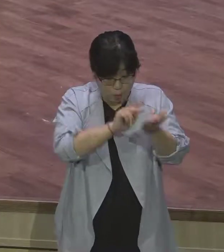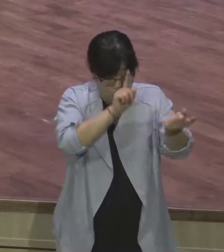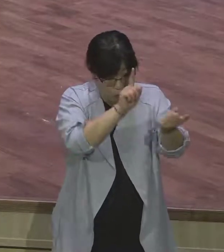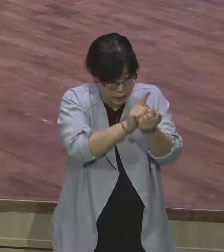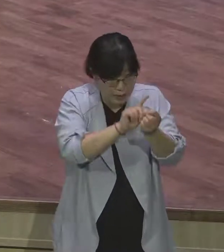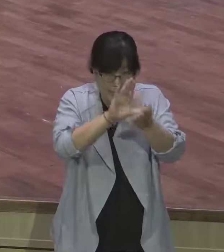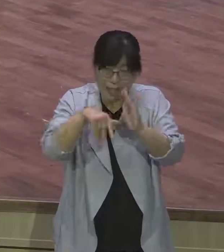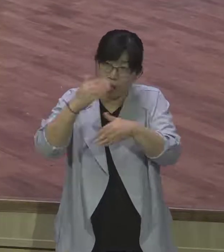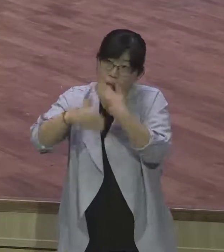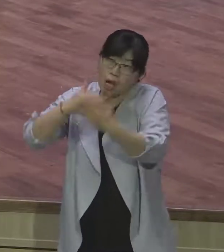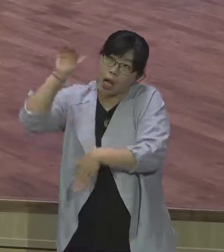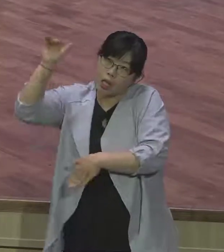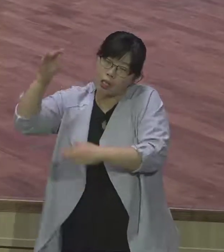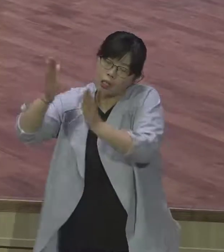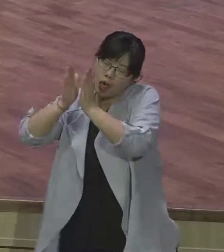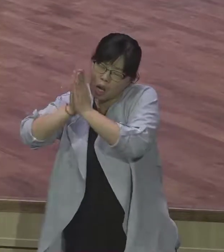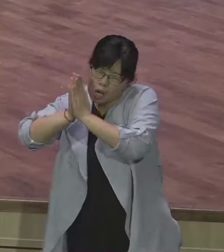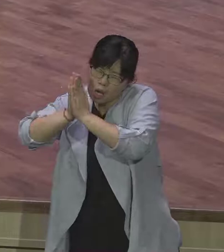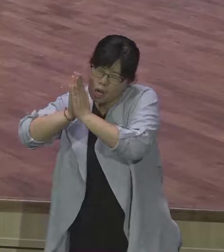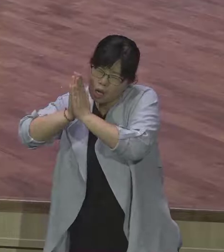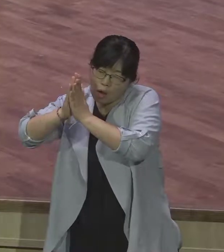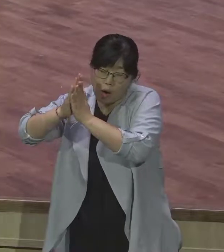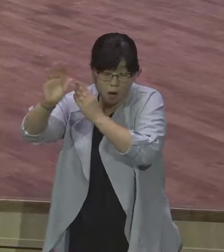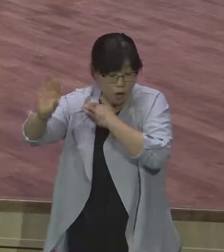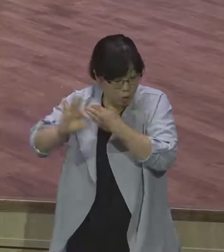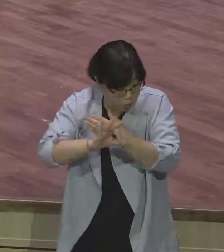강도는 더 세집니다 왜 이런 시간 낭비를 하는가